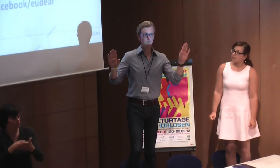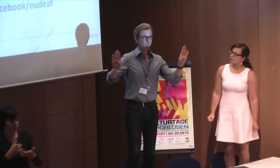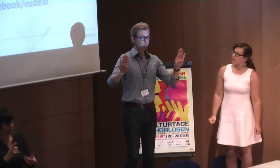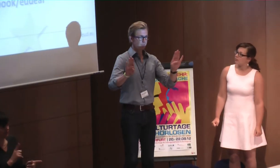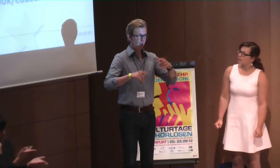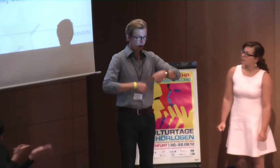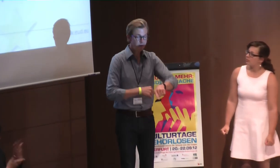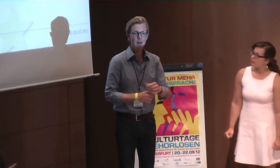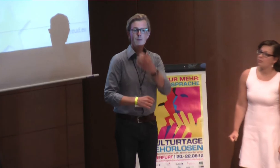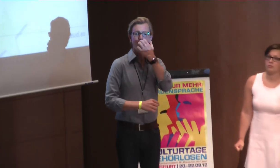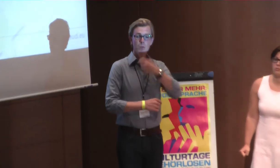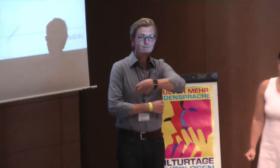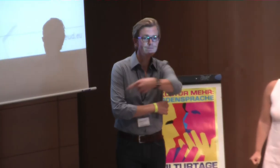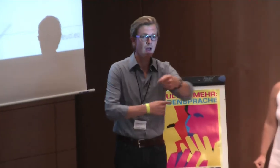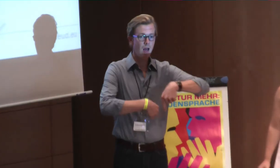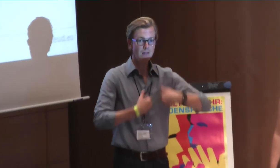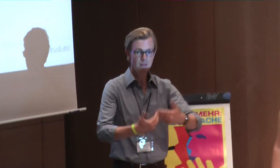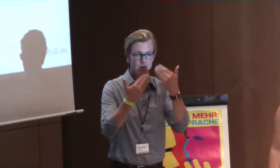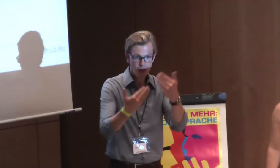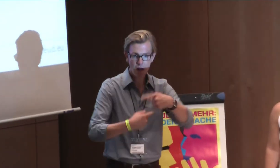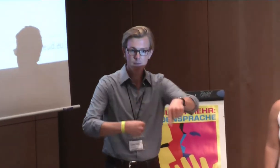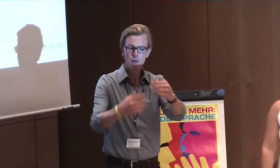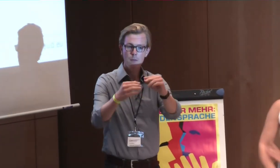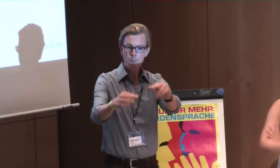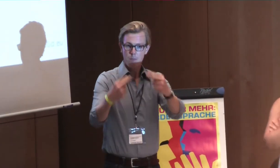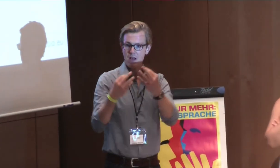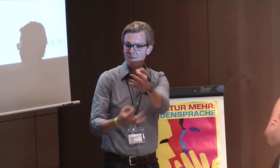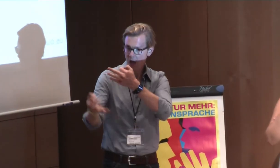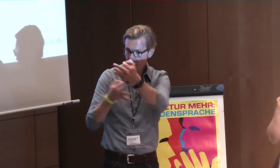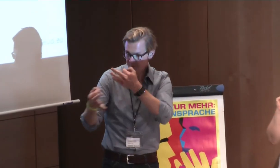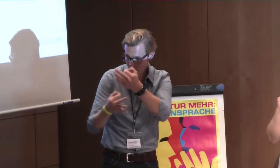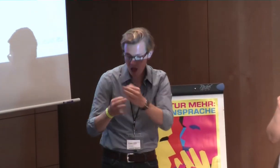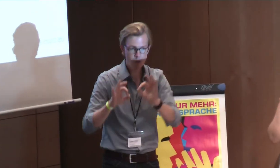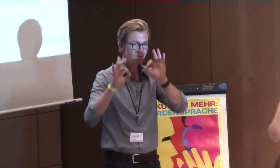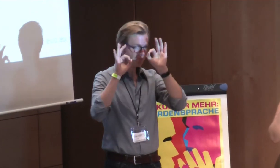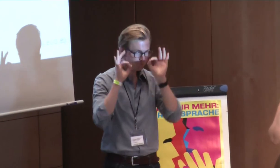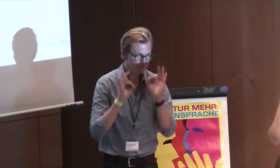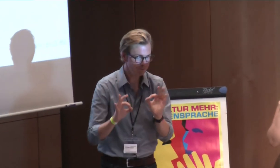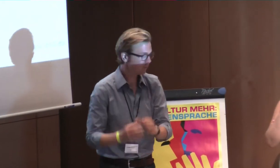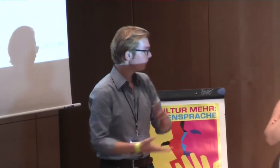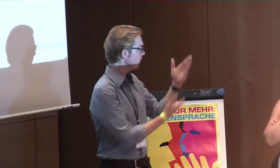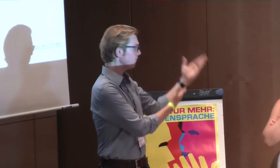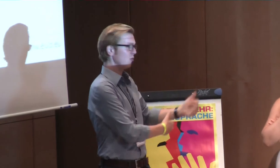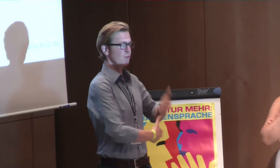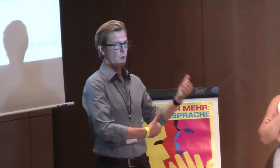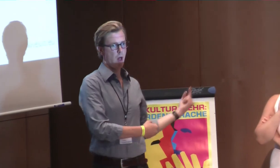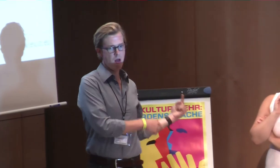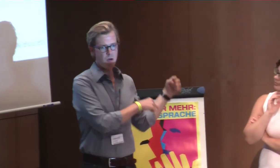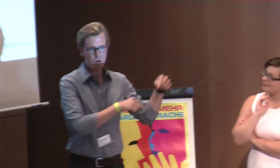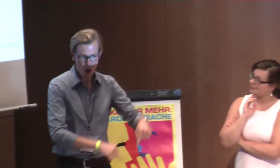Ich glaube, wir haben keine weiteren Fragen, ich möchte langsam schließen, ich bedanke mich für die Fragen, für die Aufmerksamkeit und natürlich